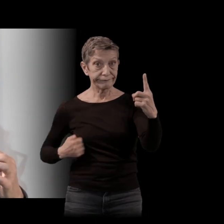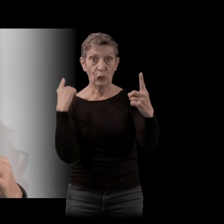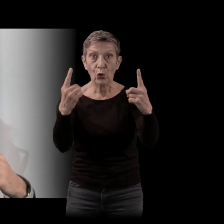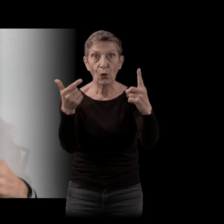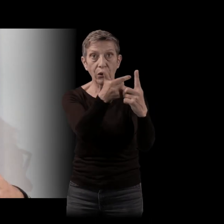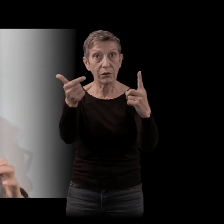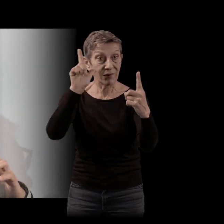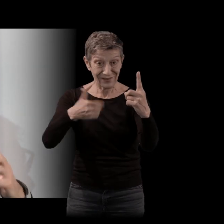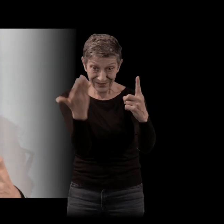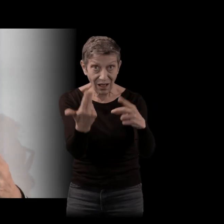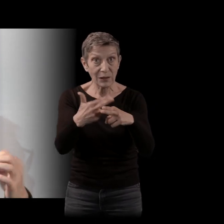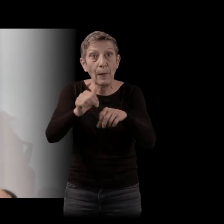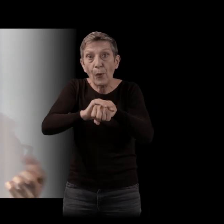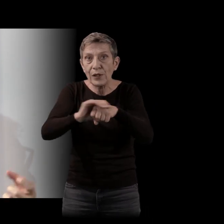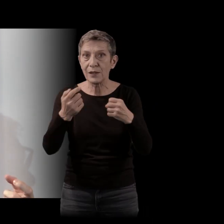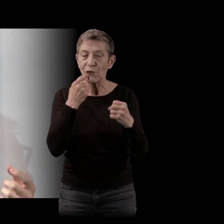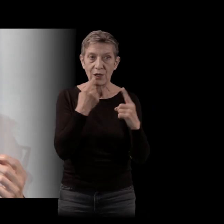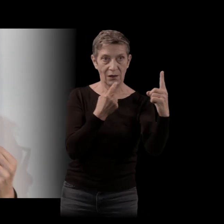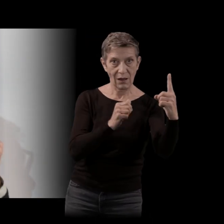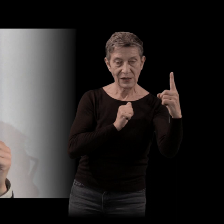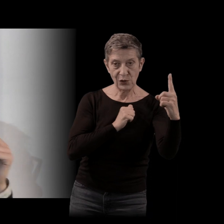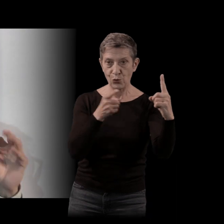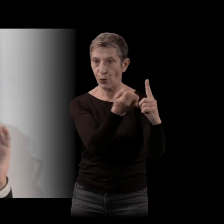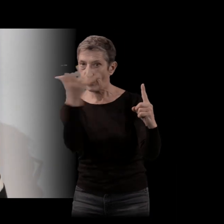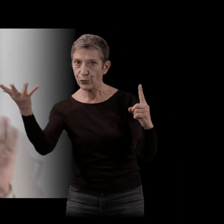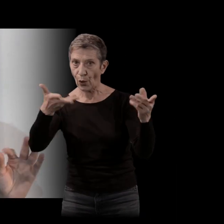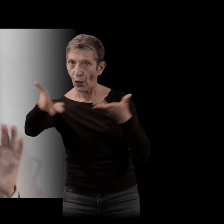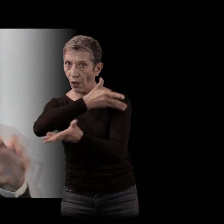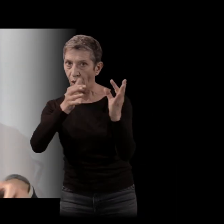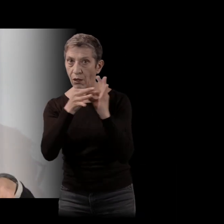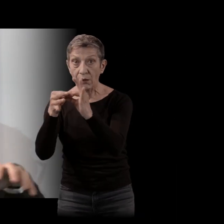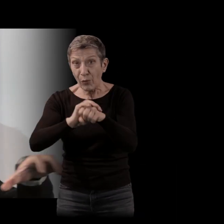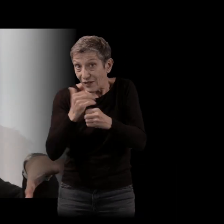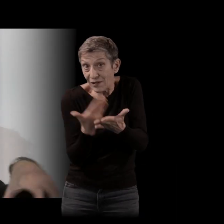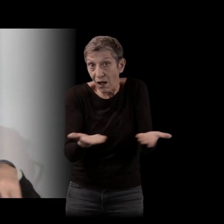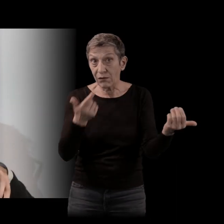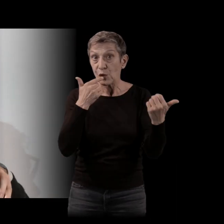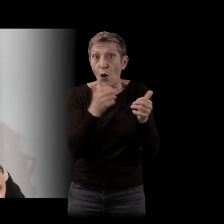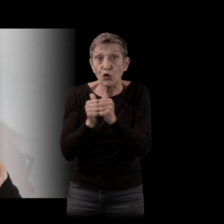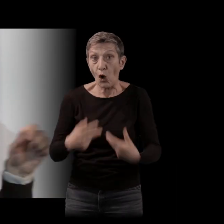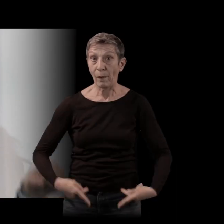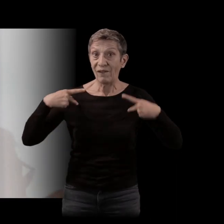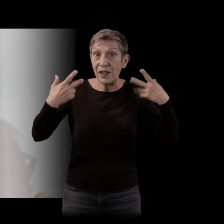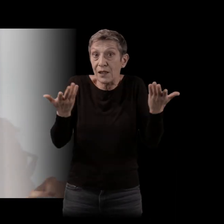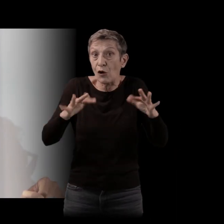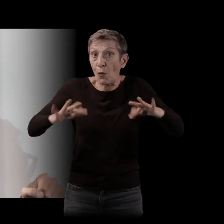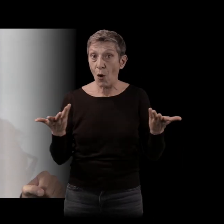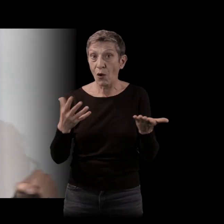'articule de l'individu avec du plusieurs. La politique,'est ça. La cité, comment on fait pour vivre ensemble alors que ce n pas possible mais que c